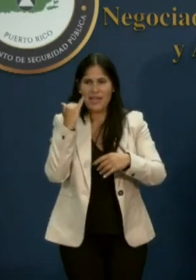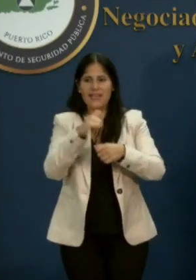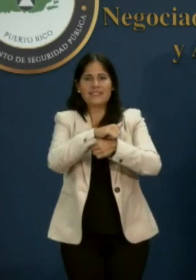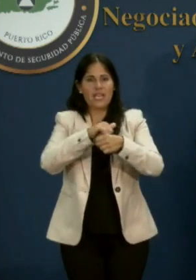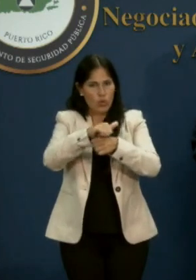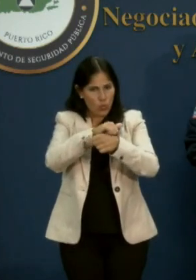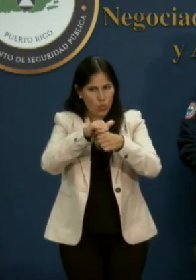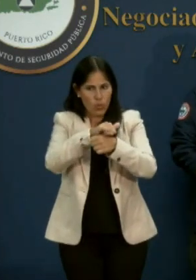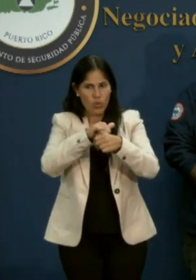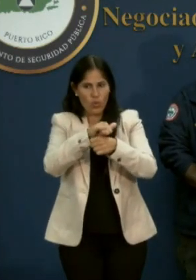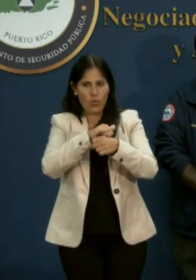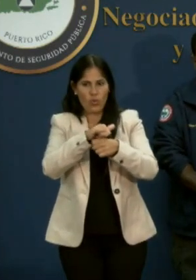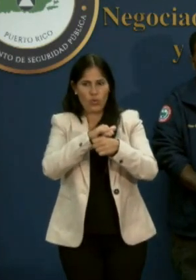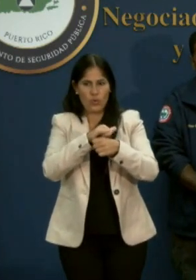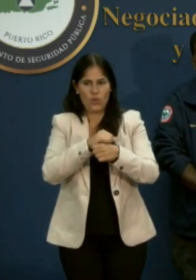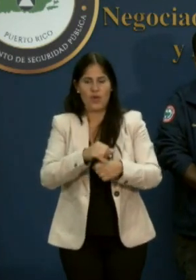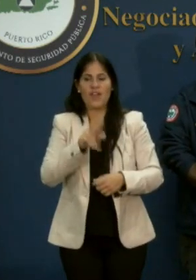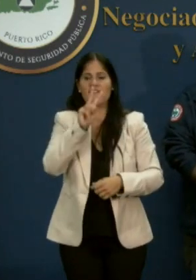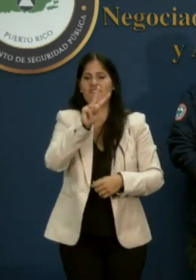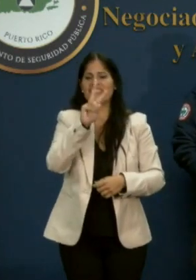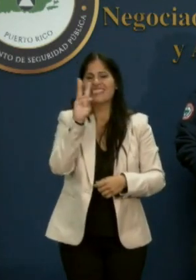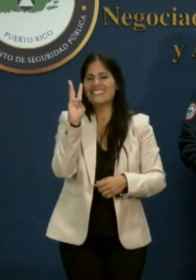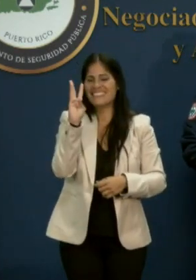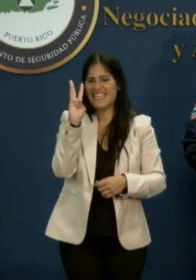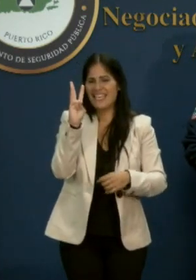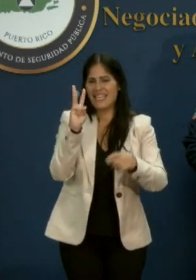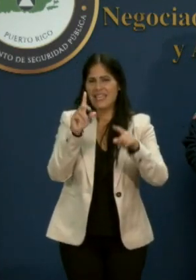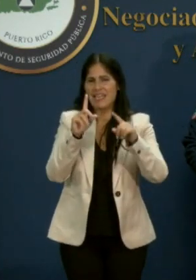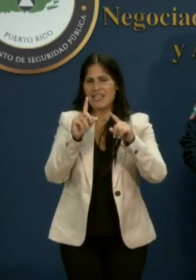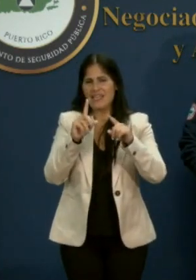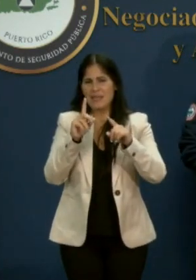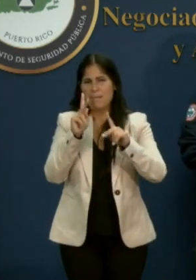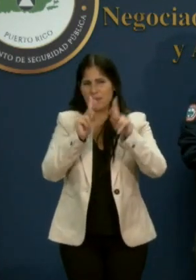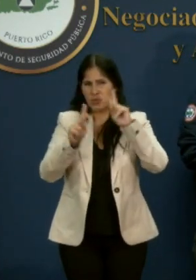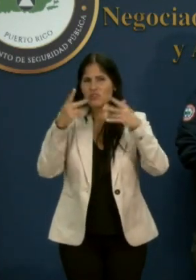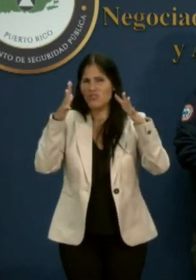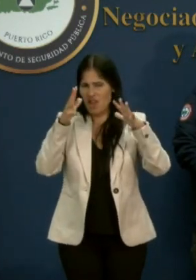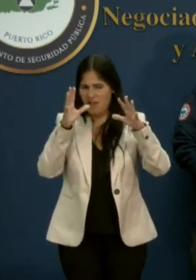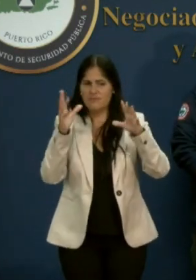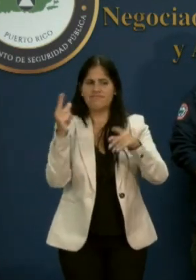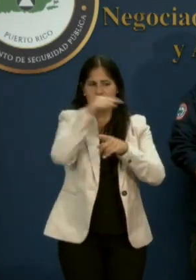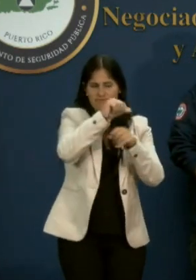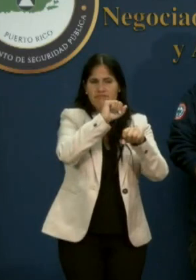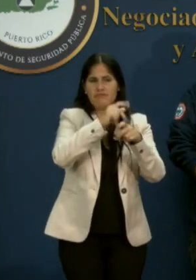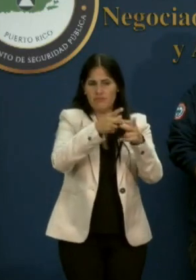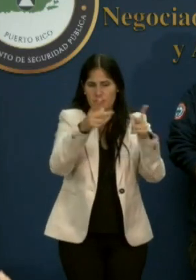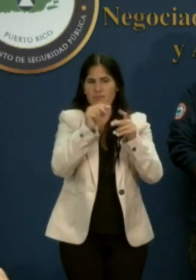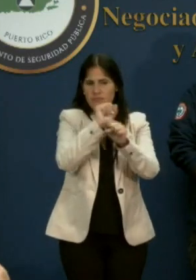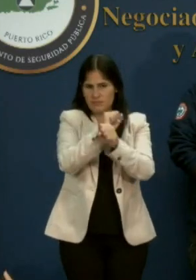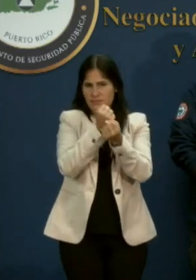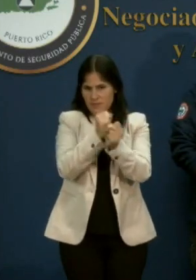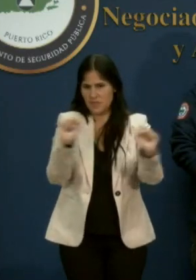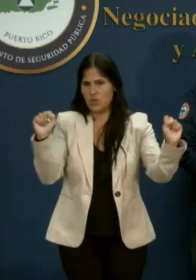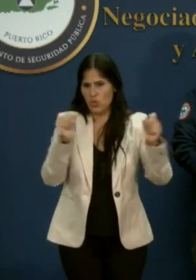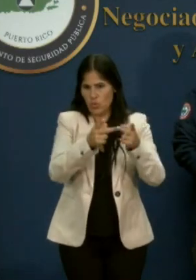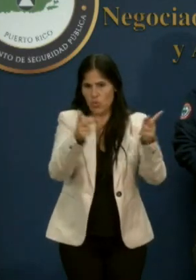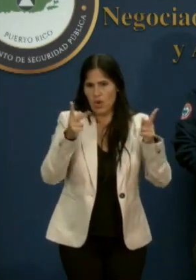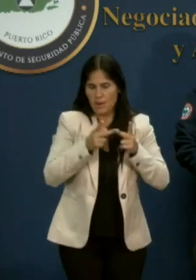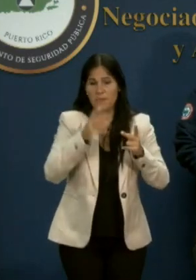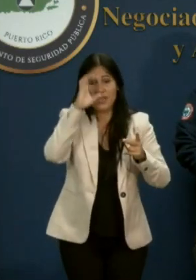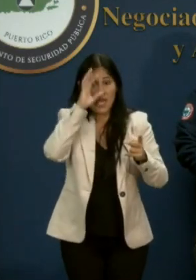26 refugiados al momento en los municipios de Cabo Rojo, Caguas, Cidra,